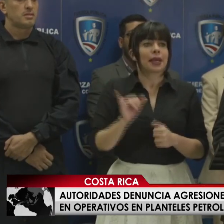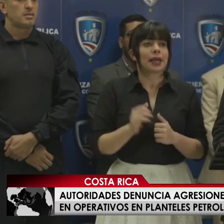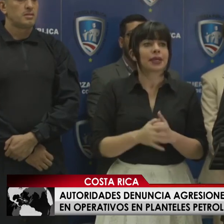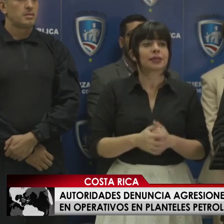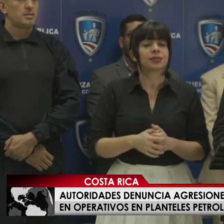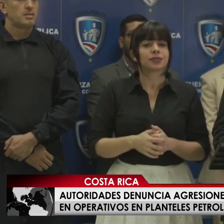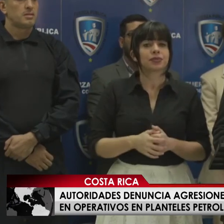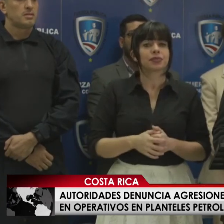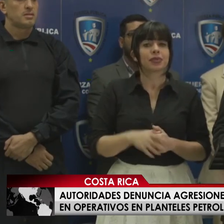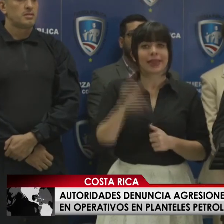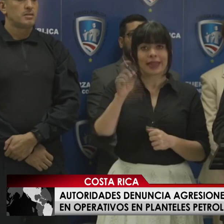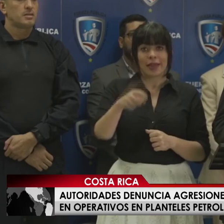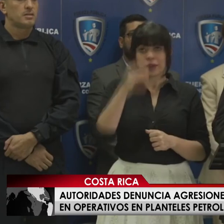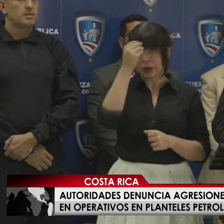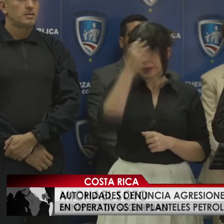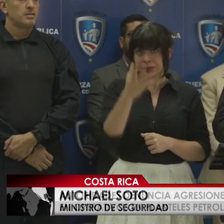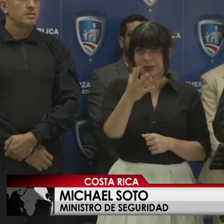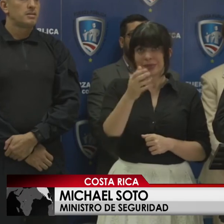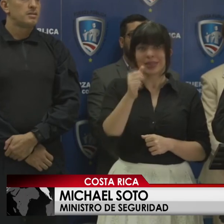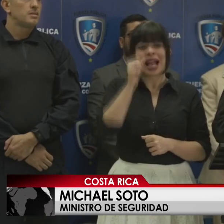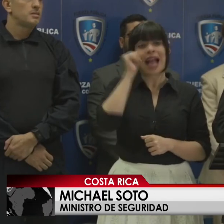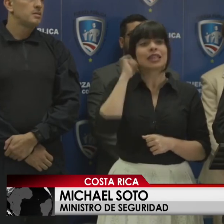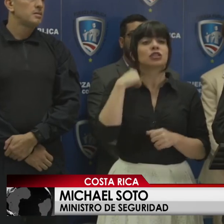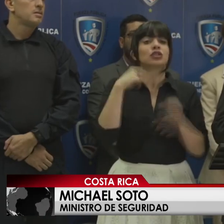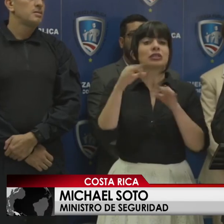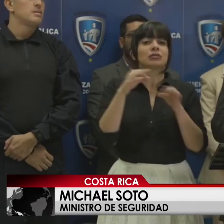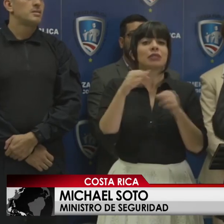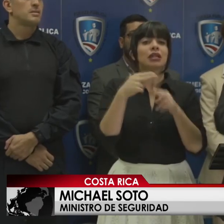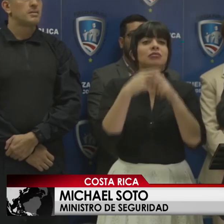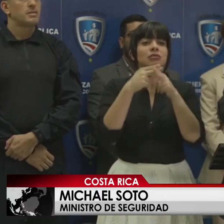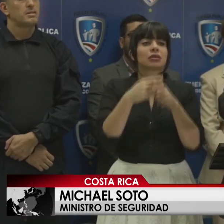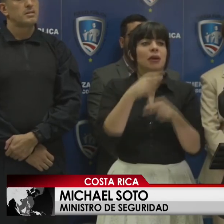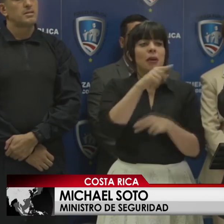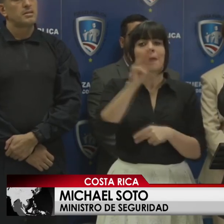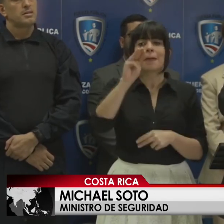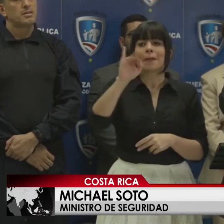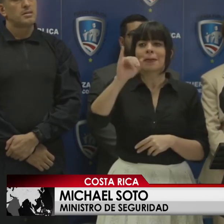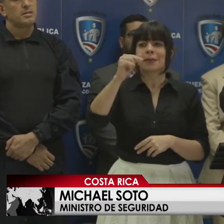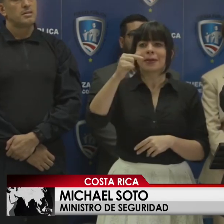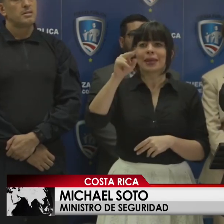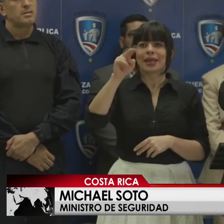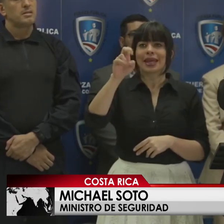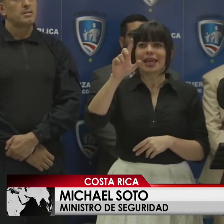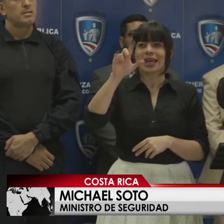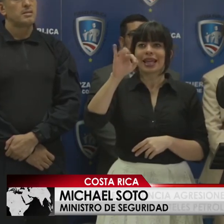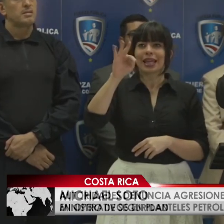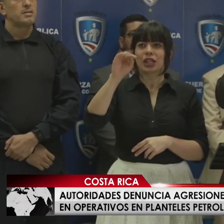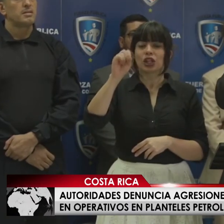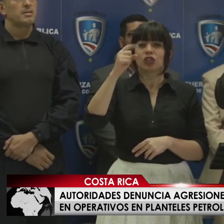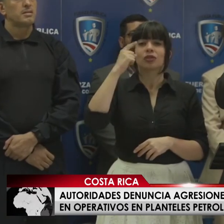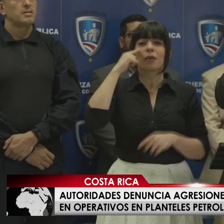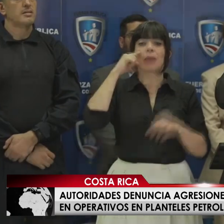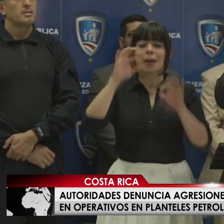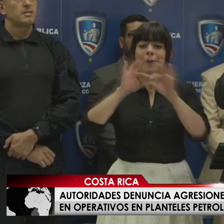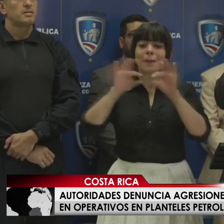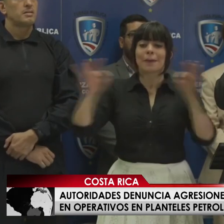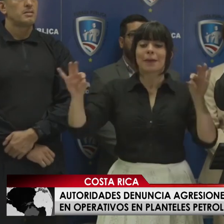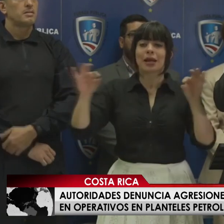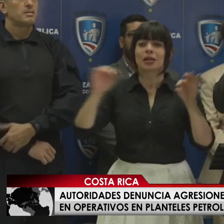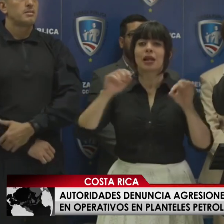También debo indicar esto es lo que ayer les comenté, lo que se denominan miguelitos. Ustedes ven que son varillas de construcción